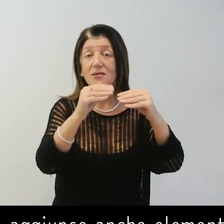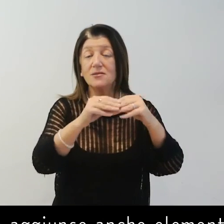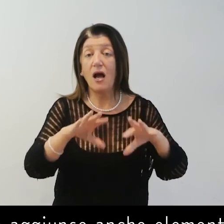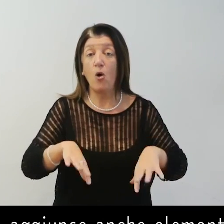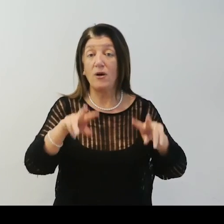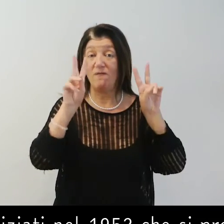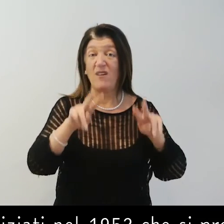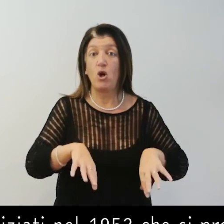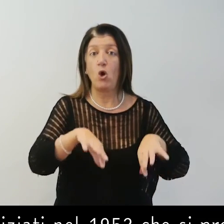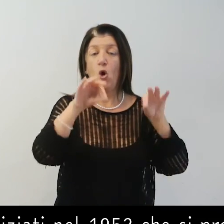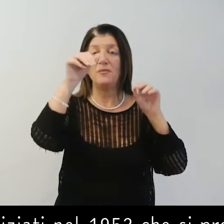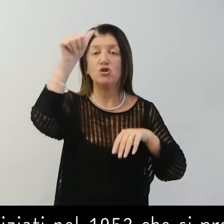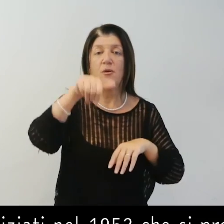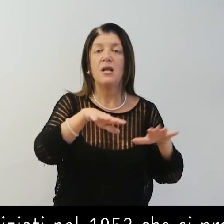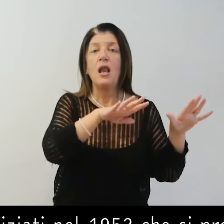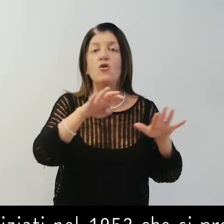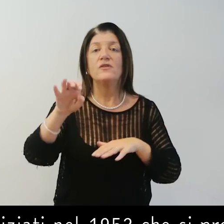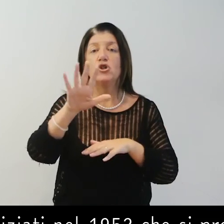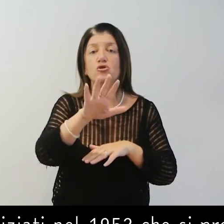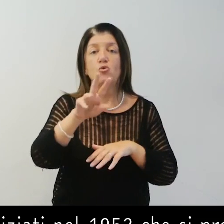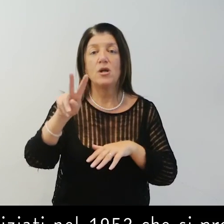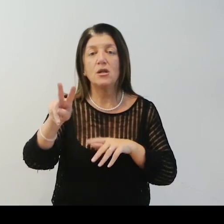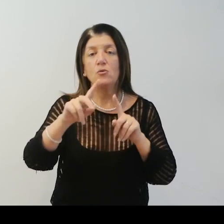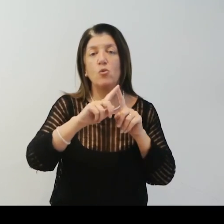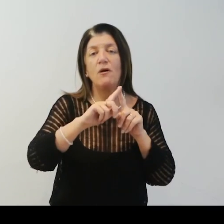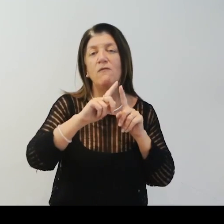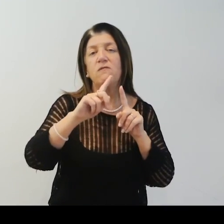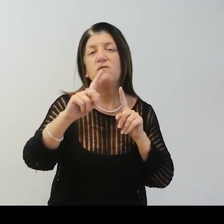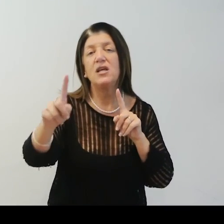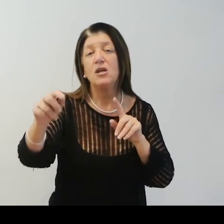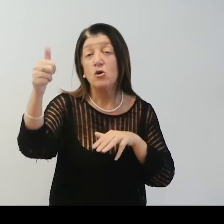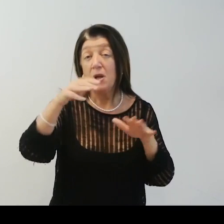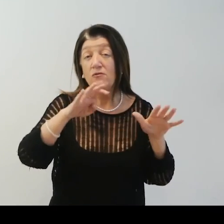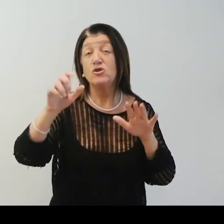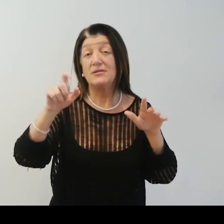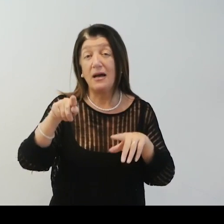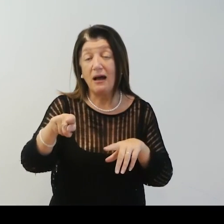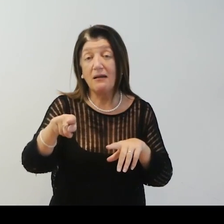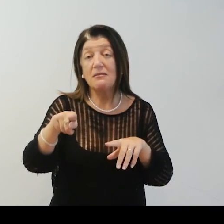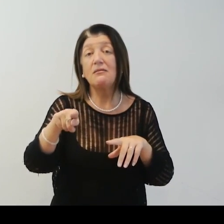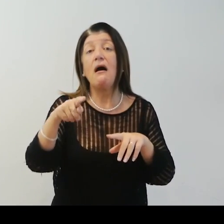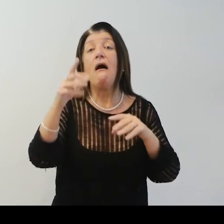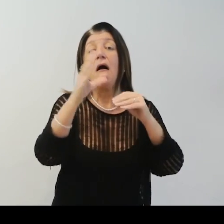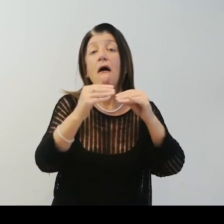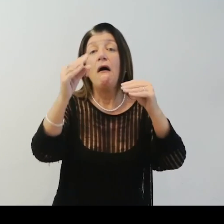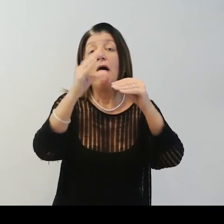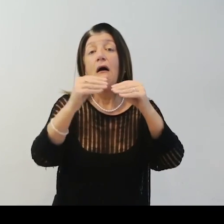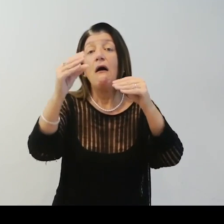i restauri iniziati nel 1952 che si protrassero fino agli anni settanta